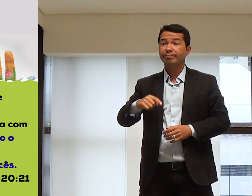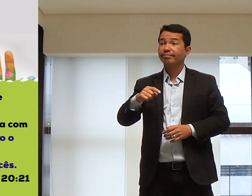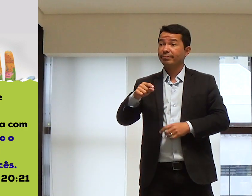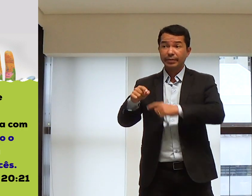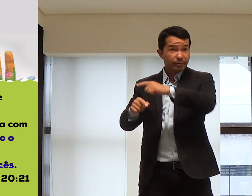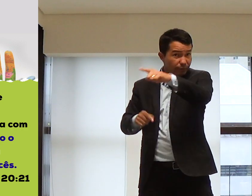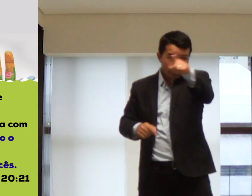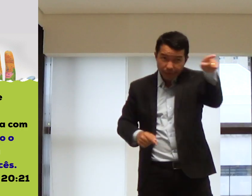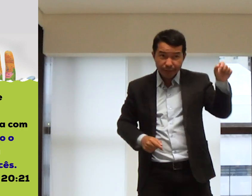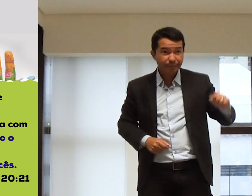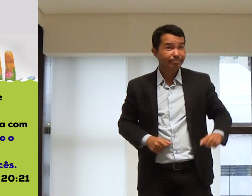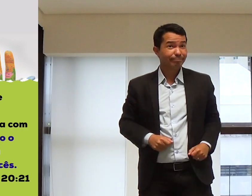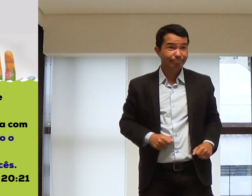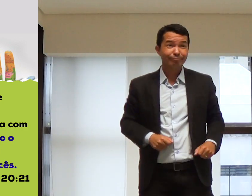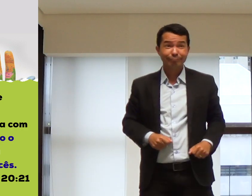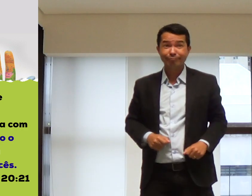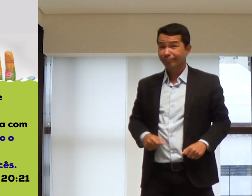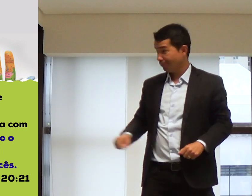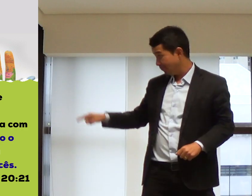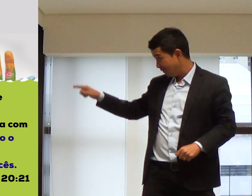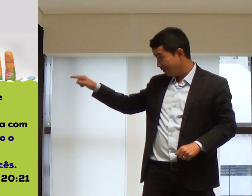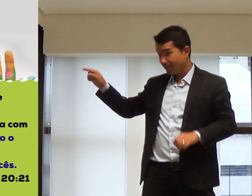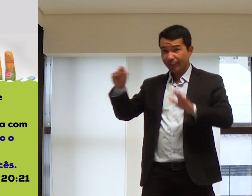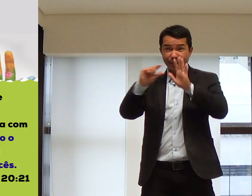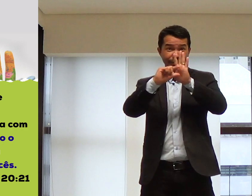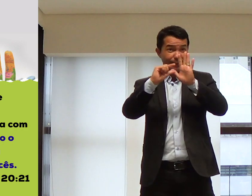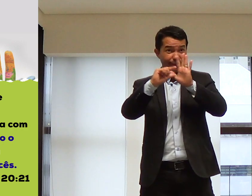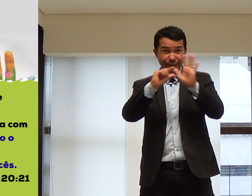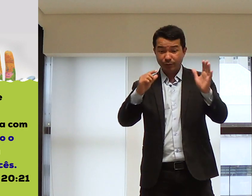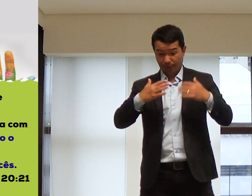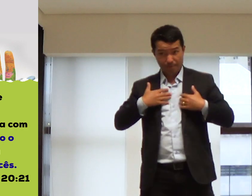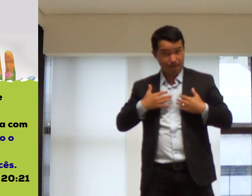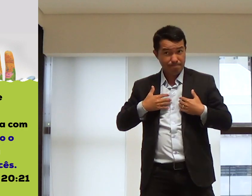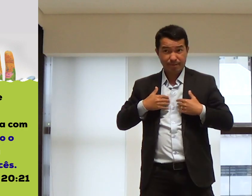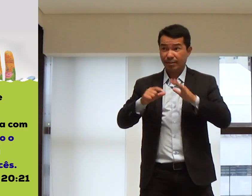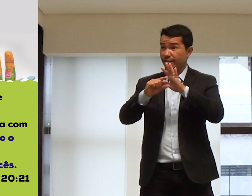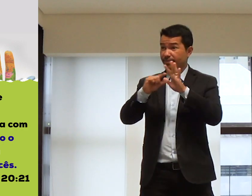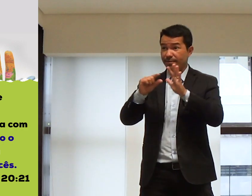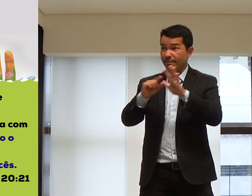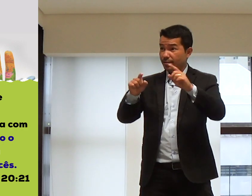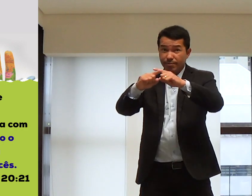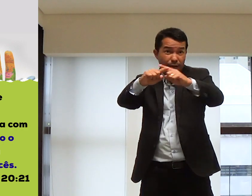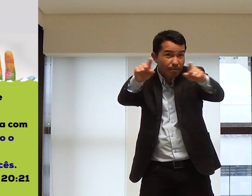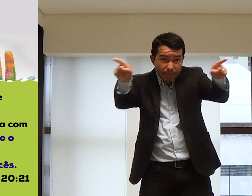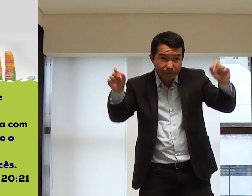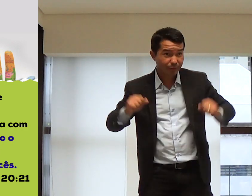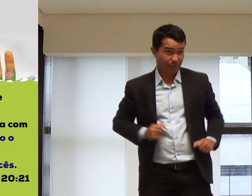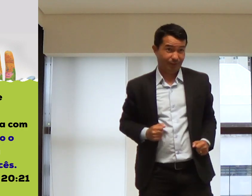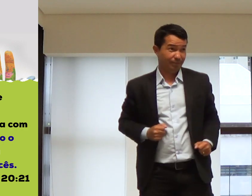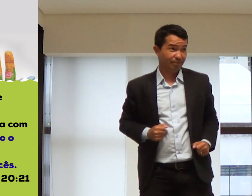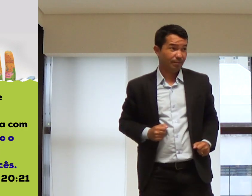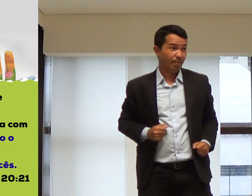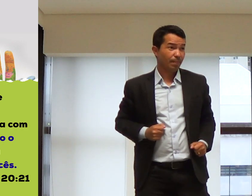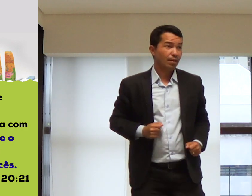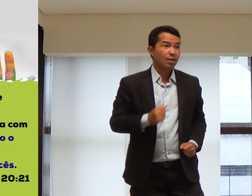é você que foi enviado. Aquele versículo é para mim e para você. Sim.